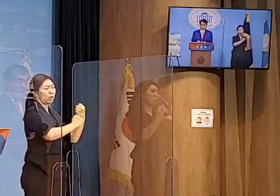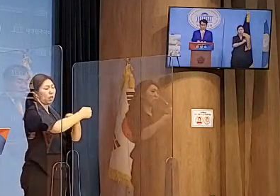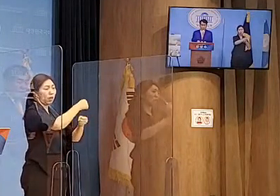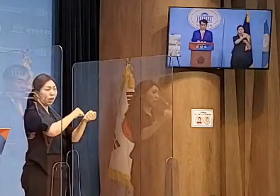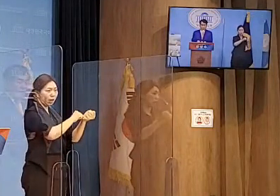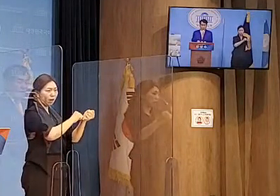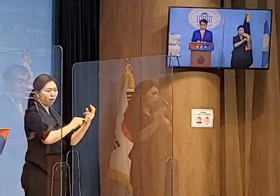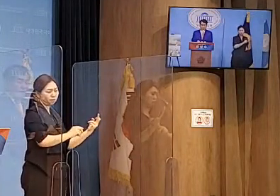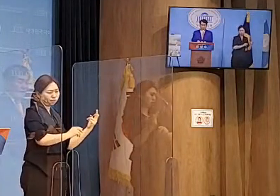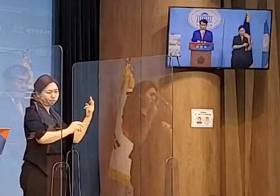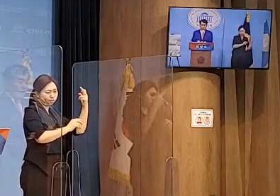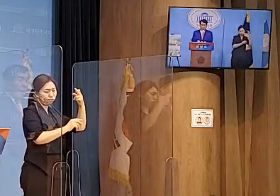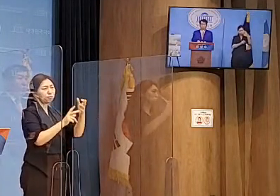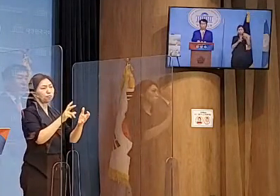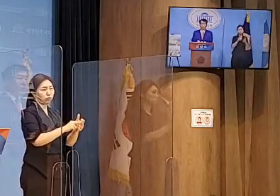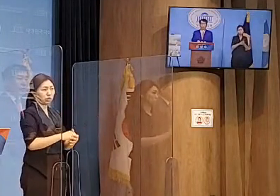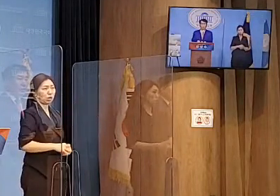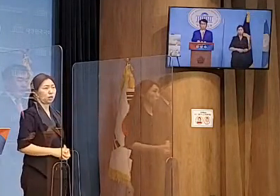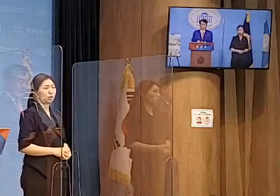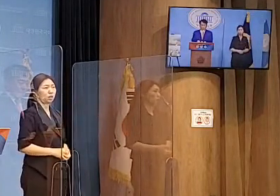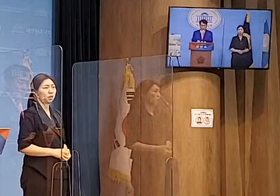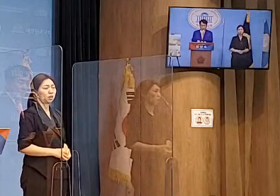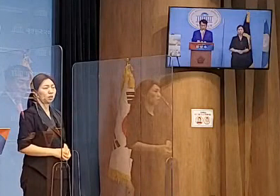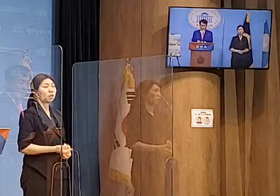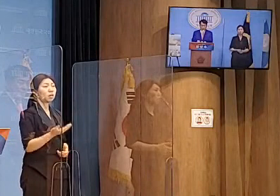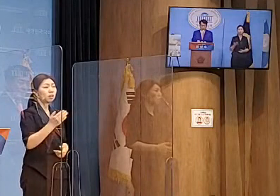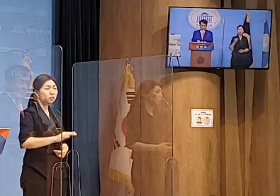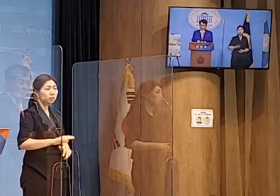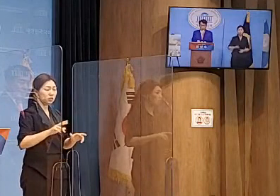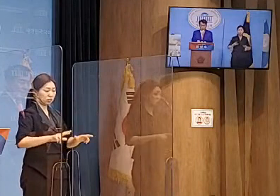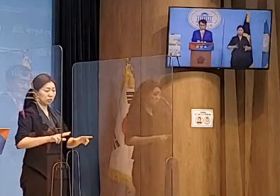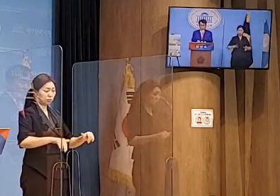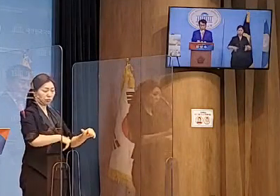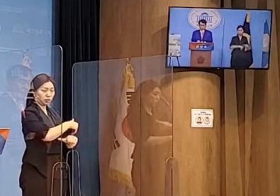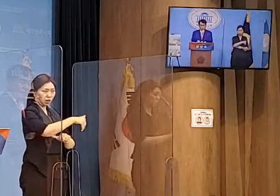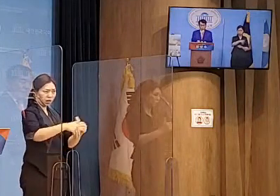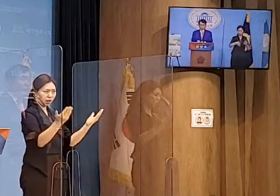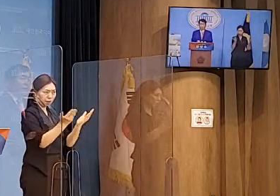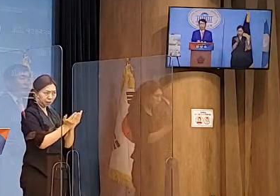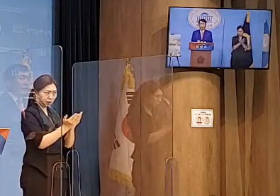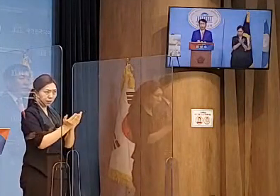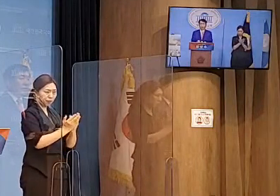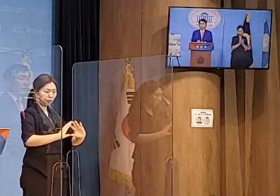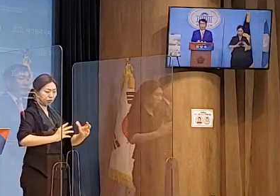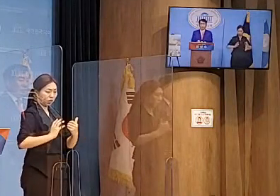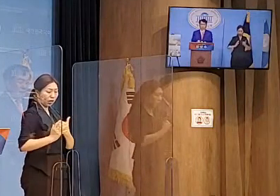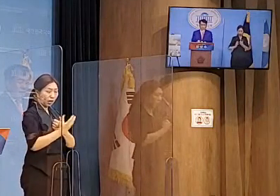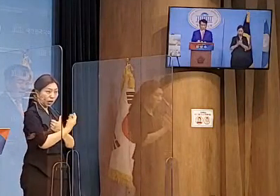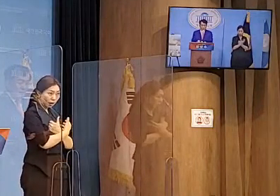이러한 시점에 우리의 안보 태세를 감화하여 국민들의 고귀한